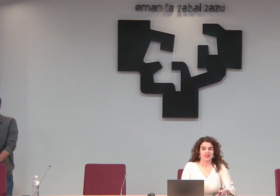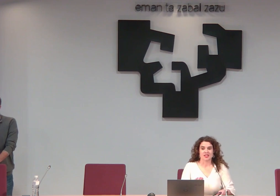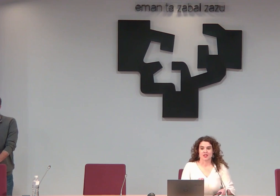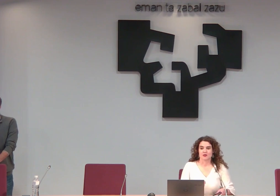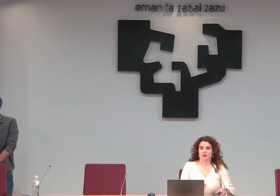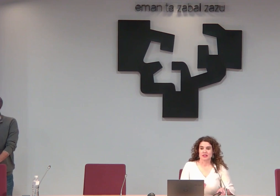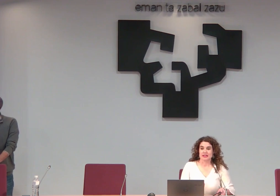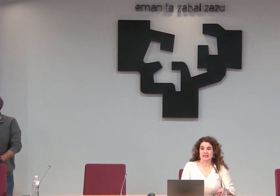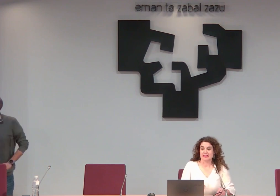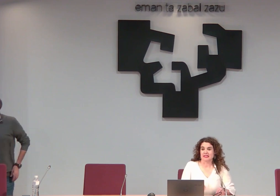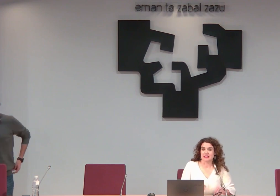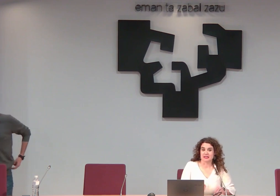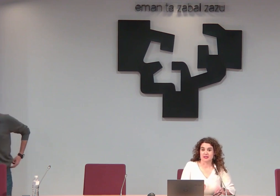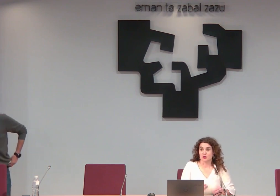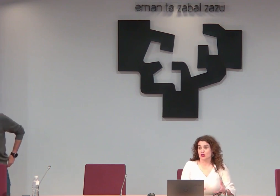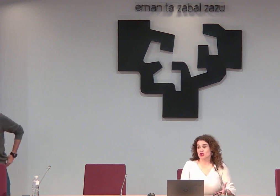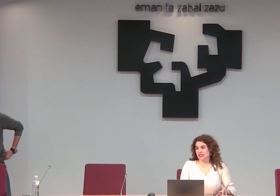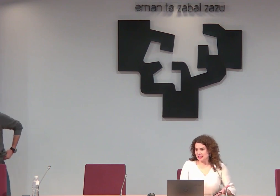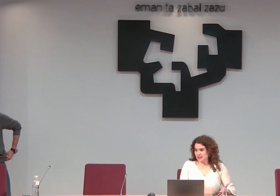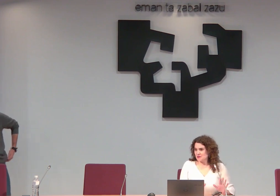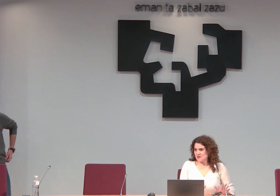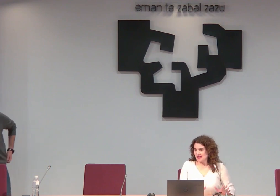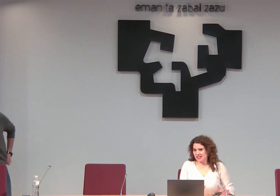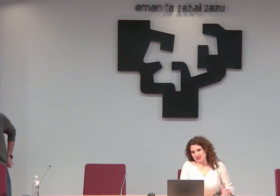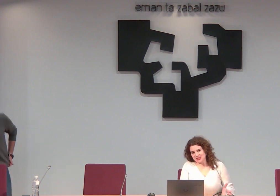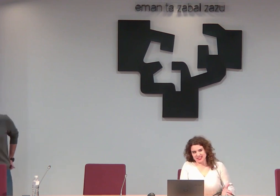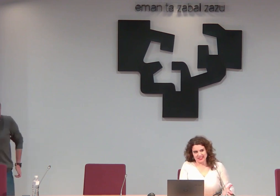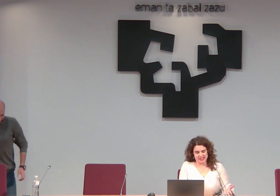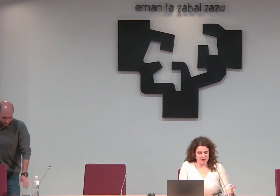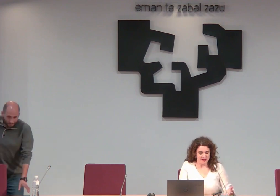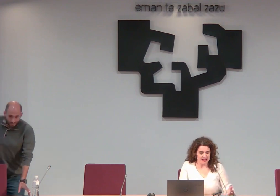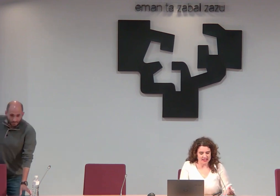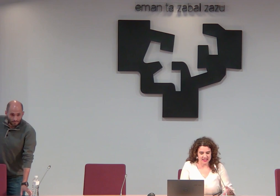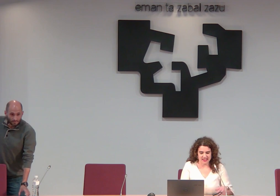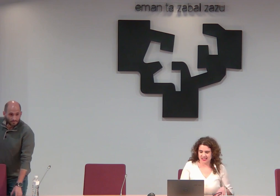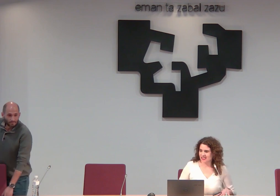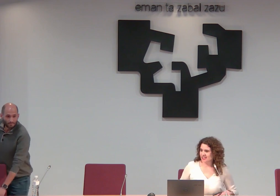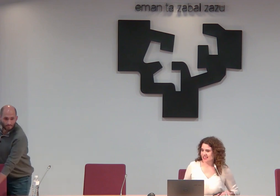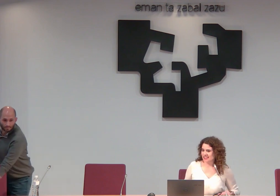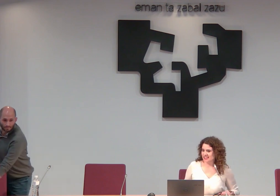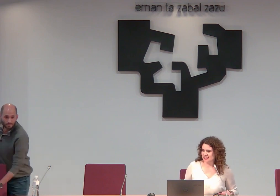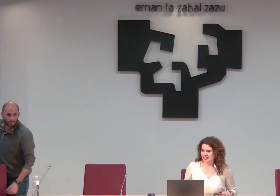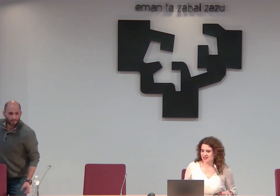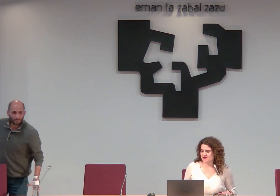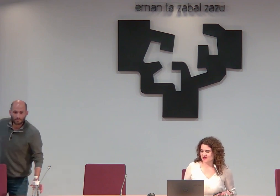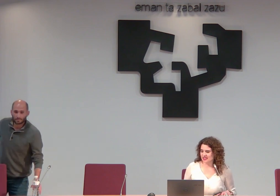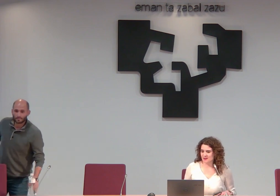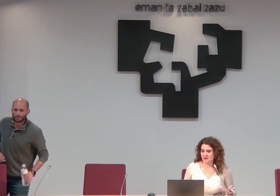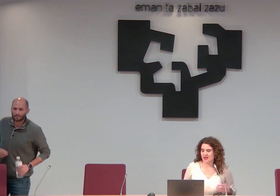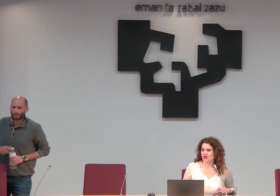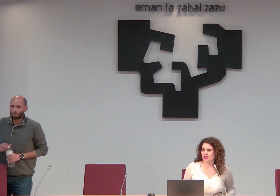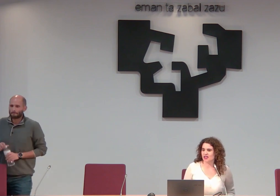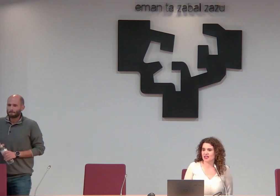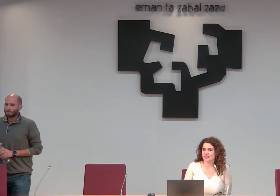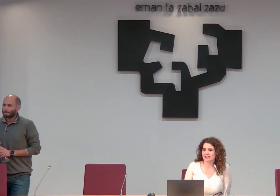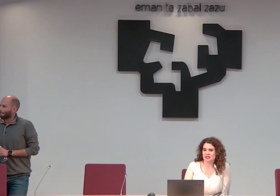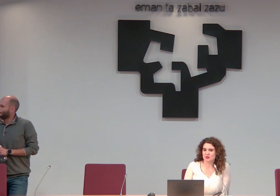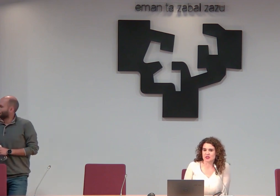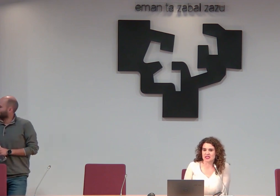pues buenos días. Bienvenidos y bienvenidas a esta primera jornada. Después de